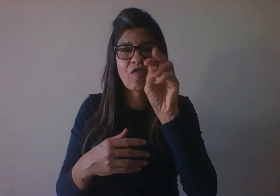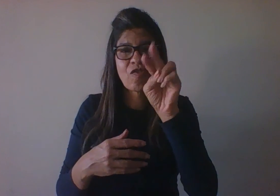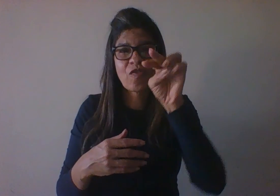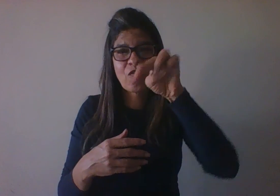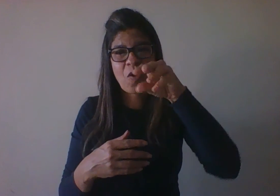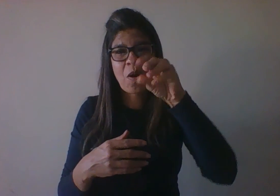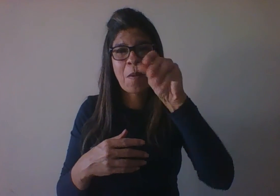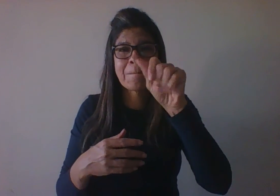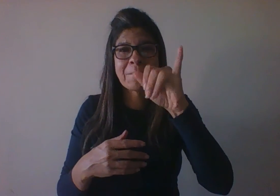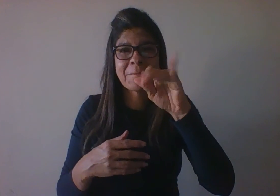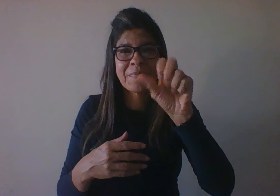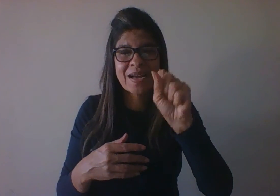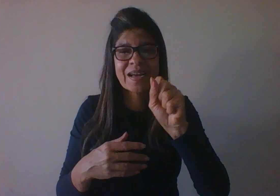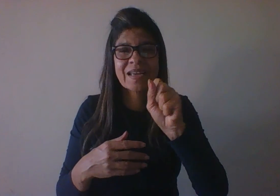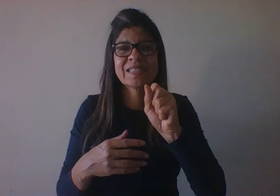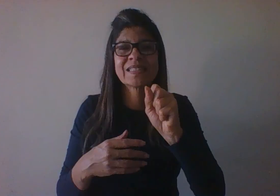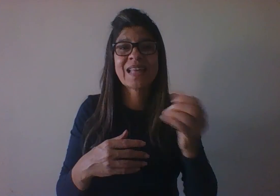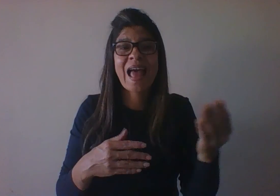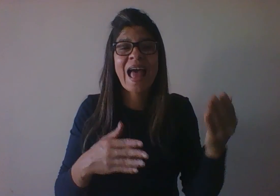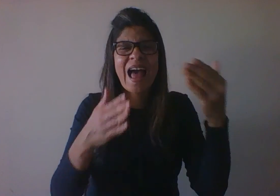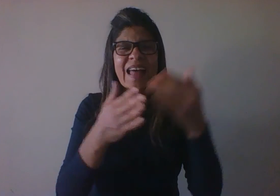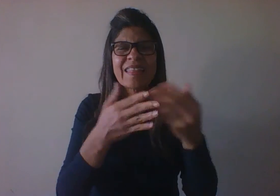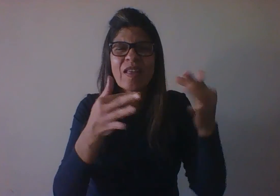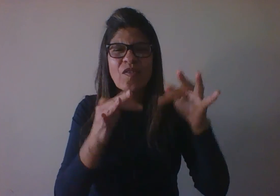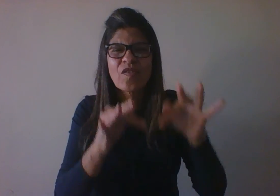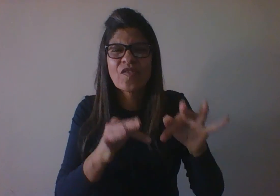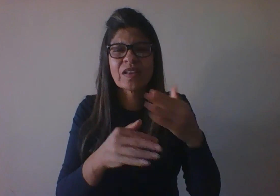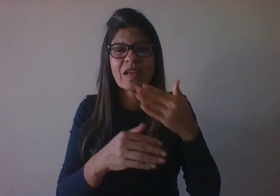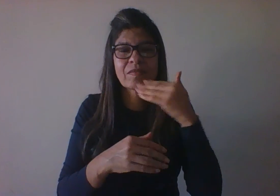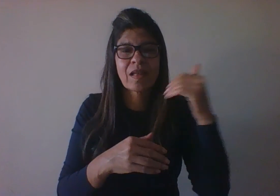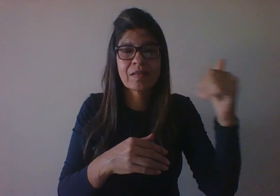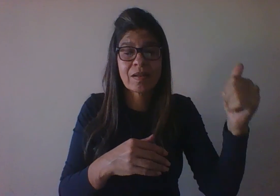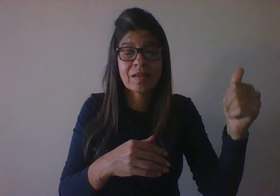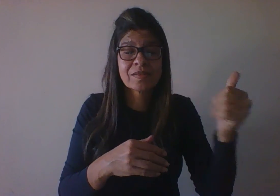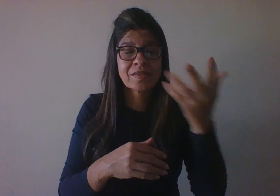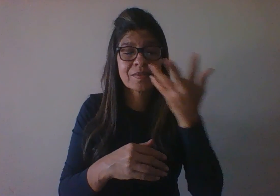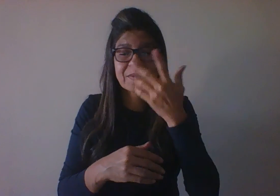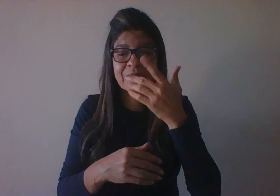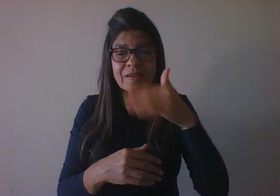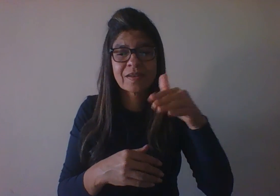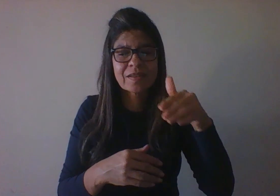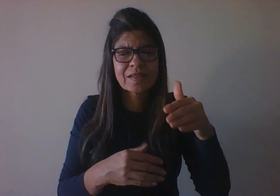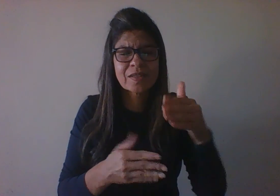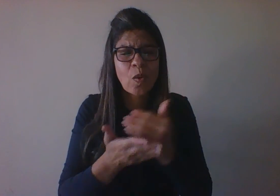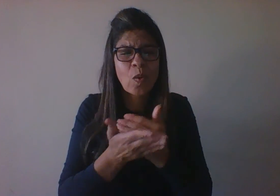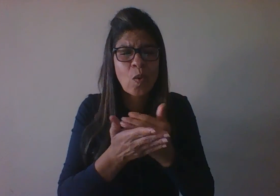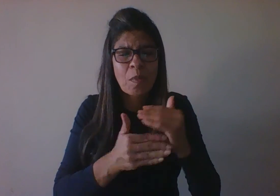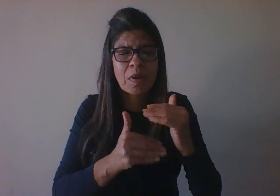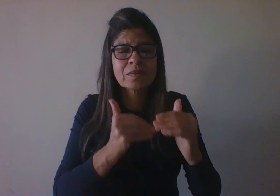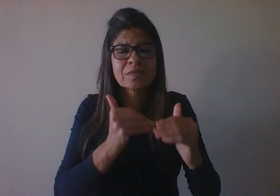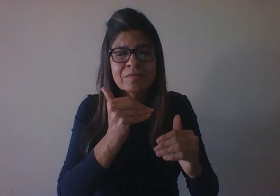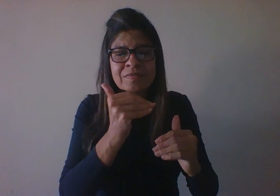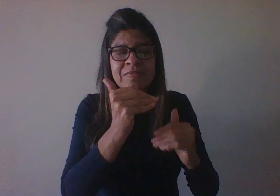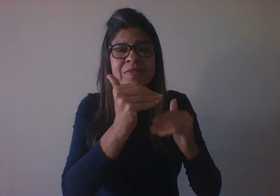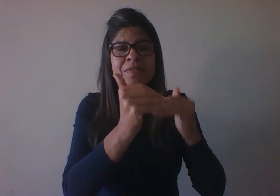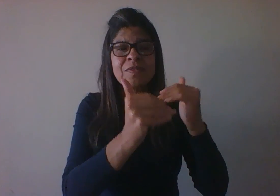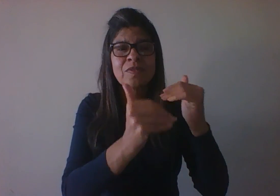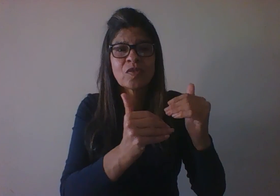quando a criança agora começa a desenvolver não só as noções concretas, então, o estágio 3